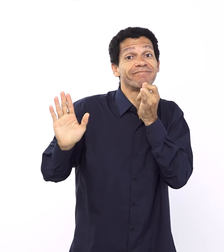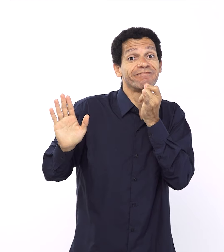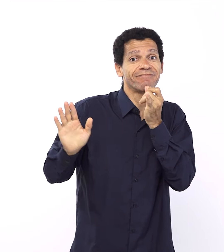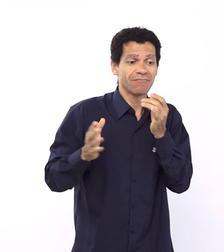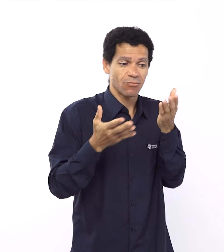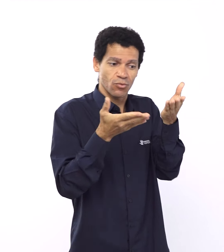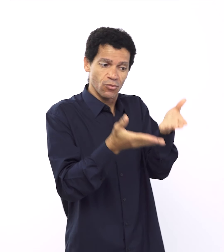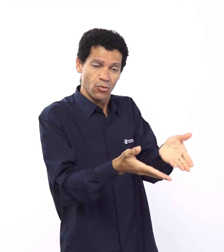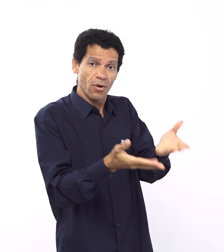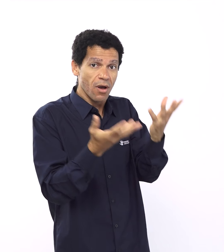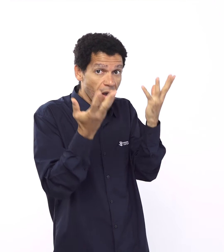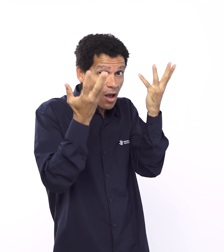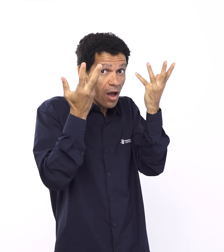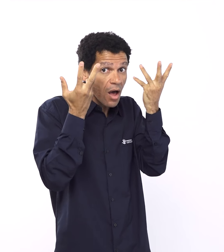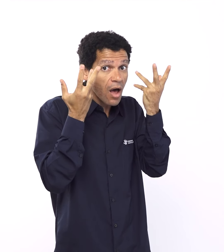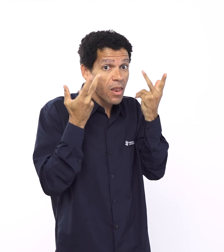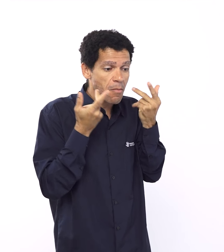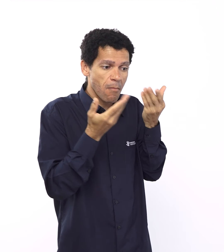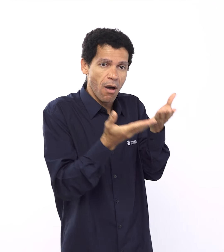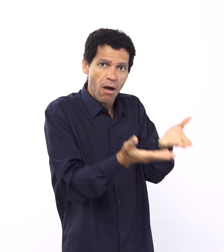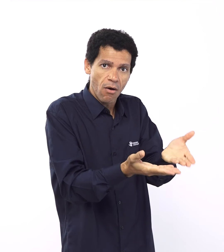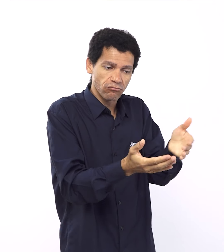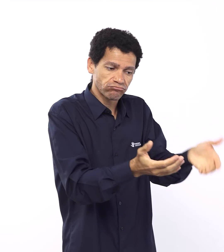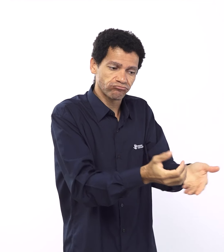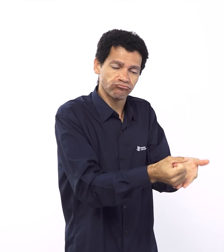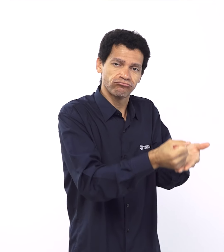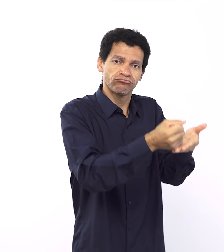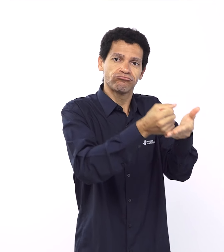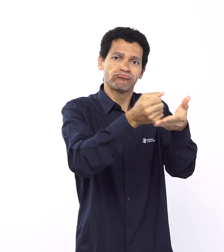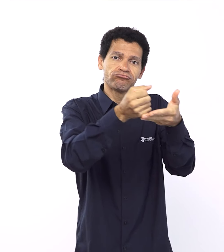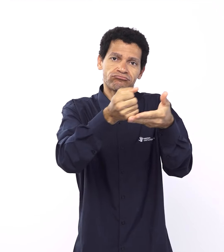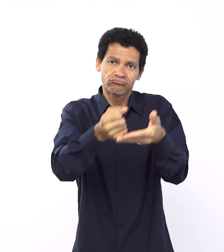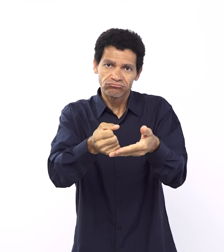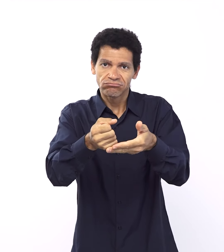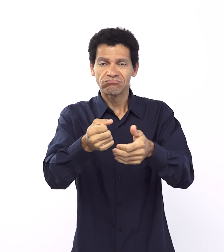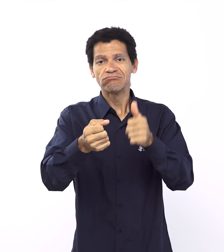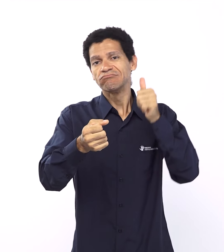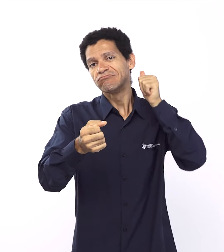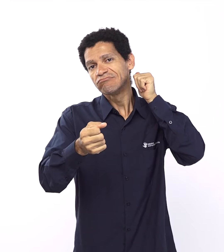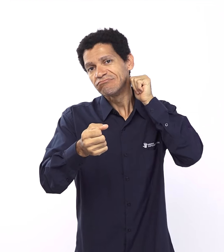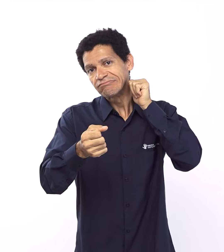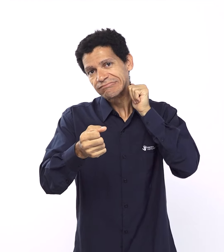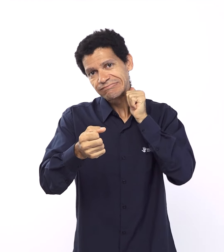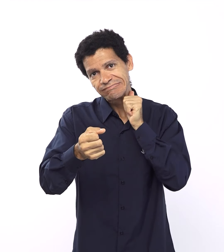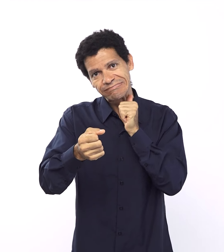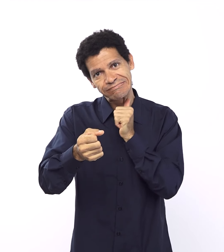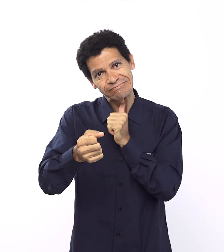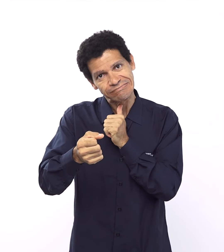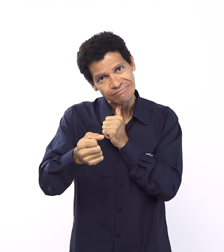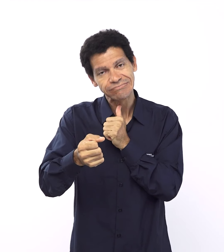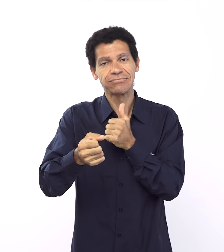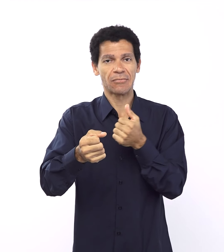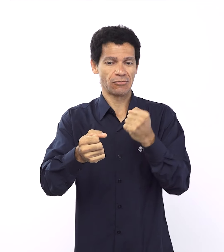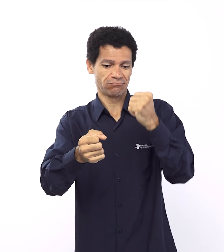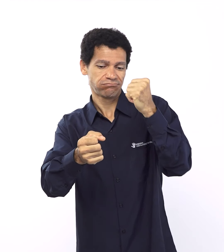com o corte, com o sacrifício, ou com o animal envolvido na aliança, aconteça com quem